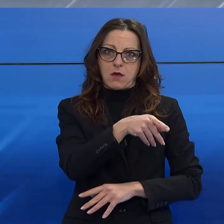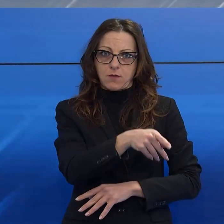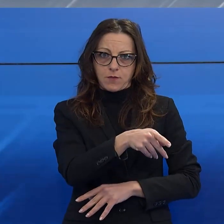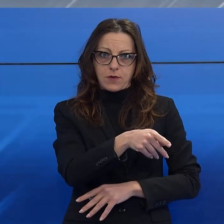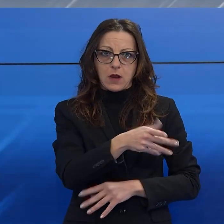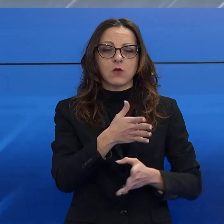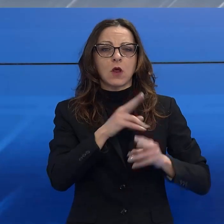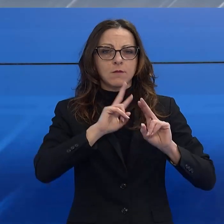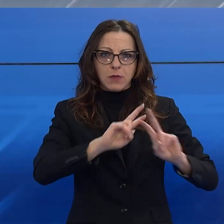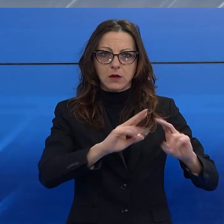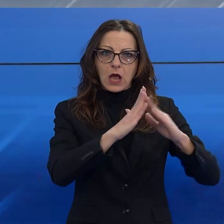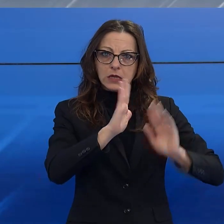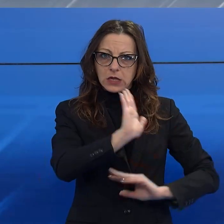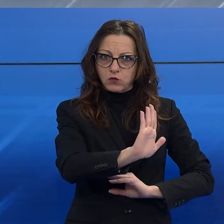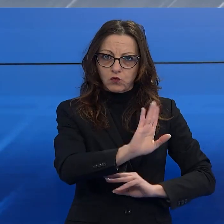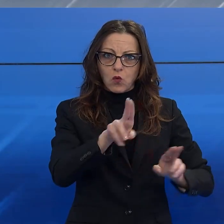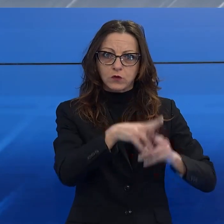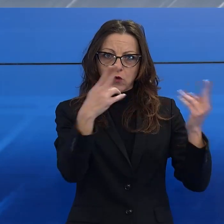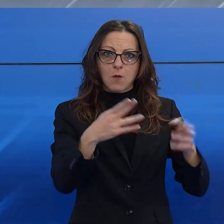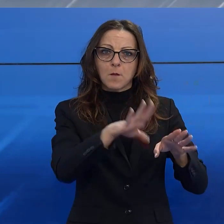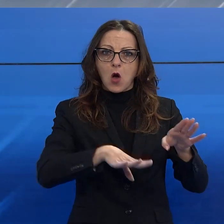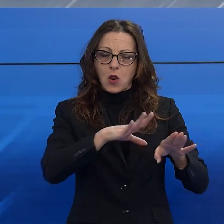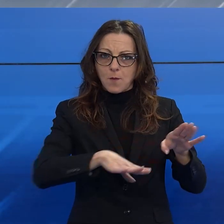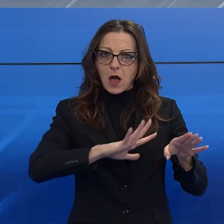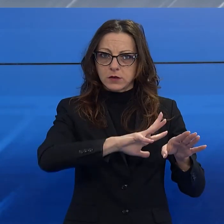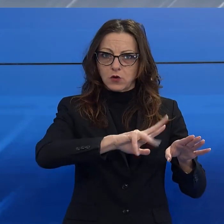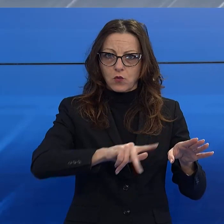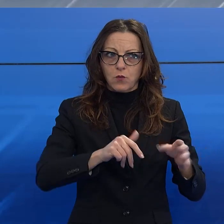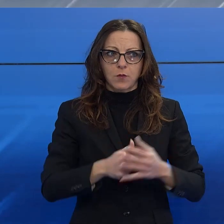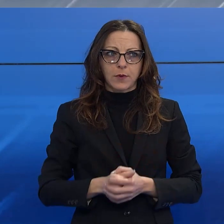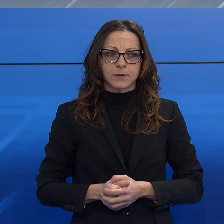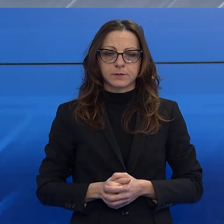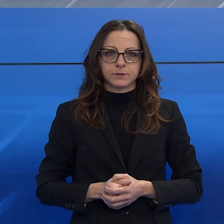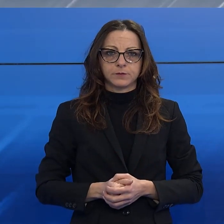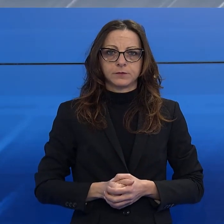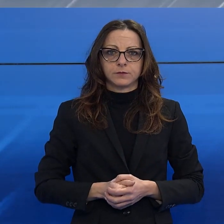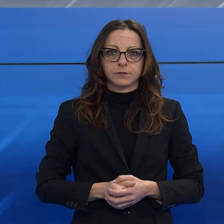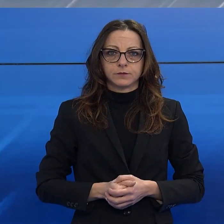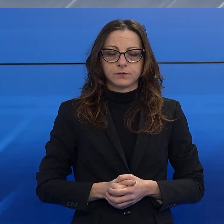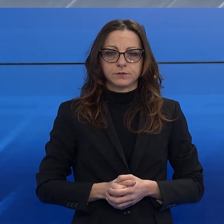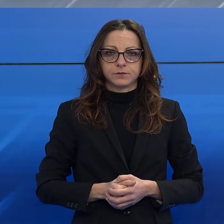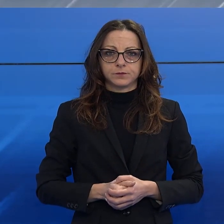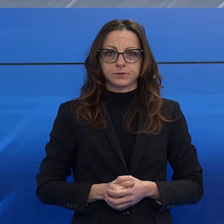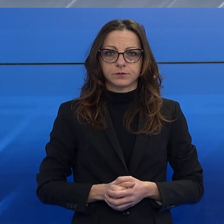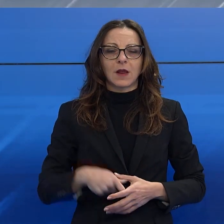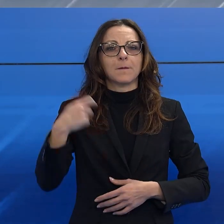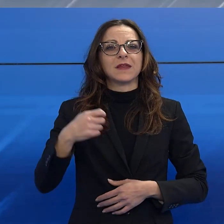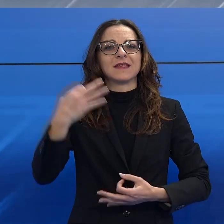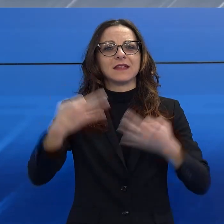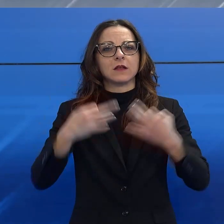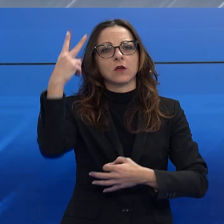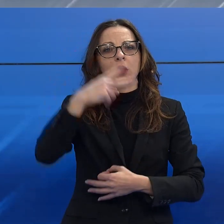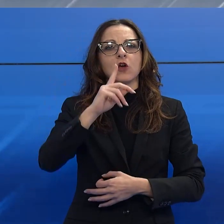perquisizione in abitazione il monopattino rubato. E il presidente del Tribunale di Lucca,